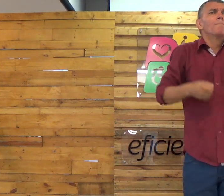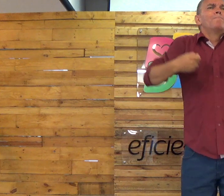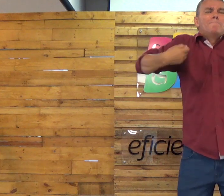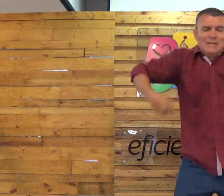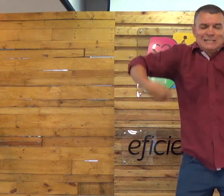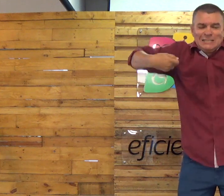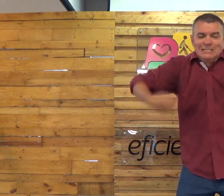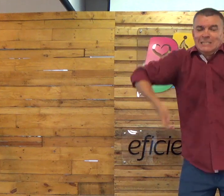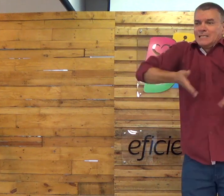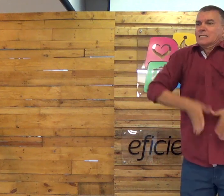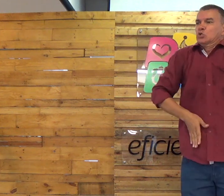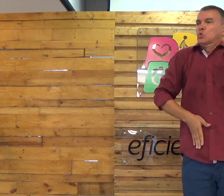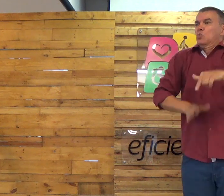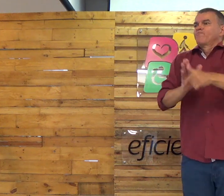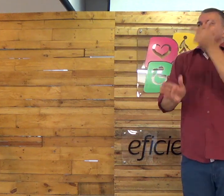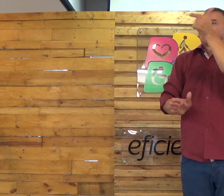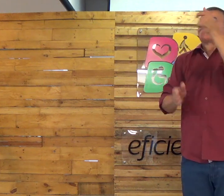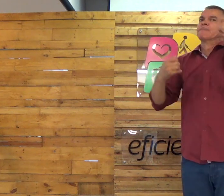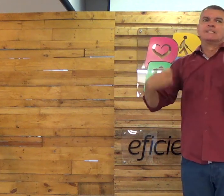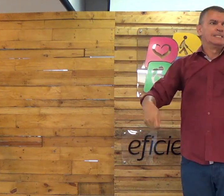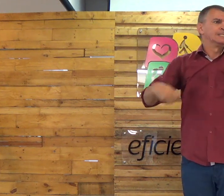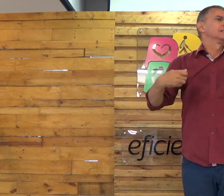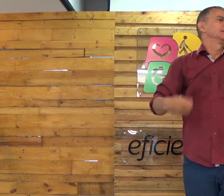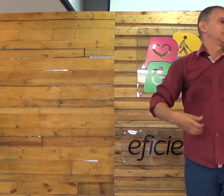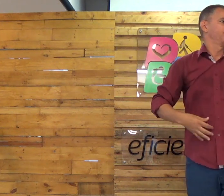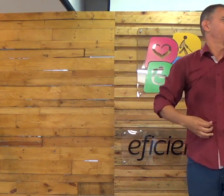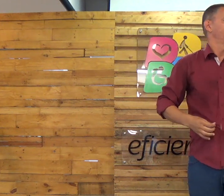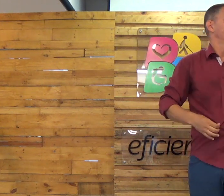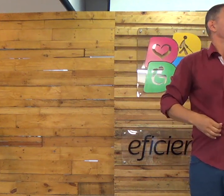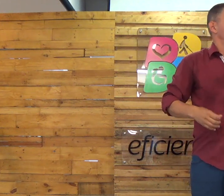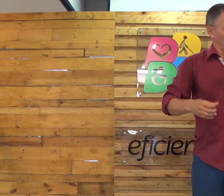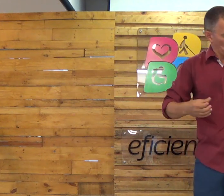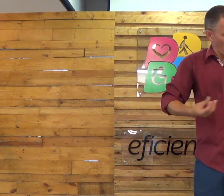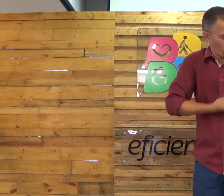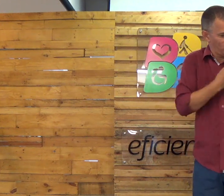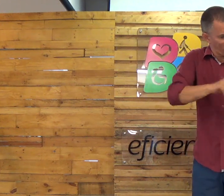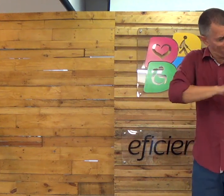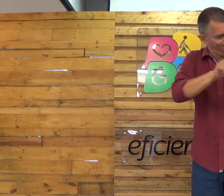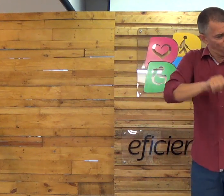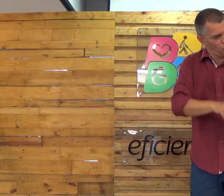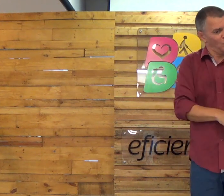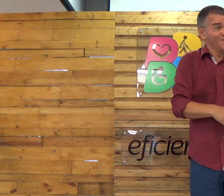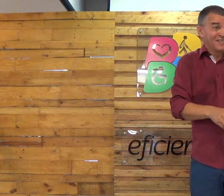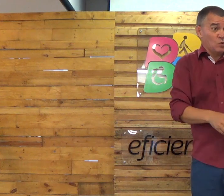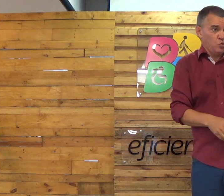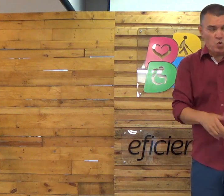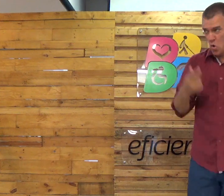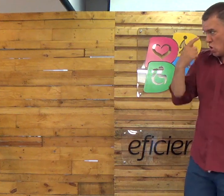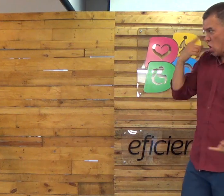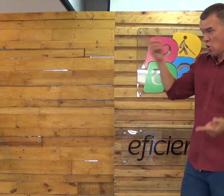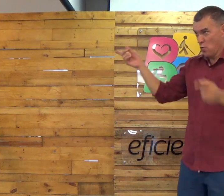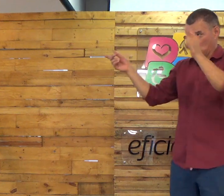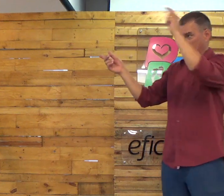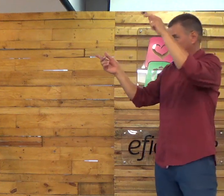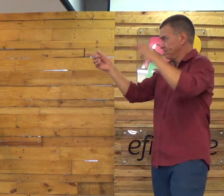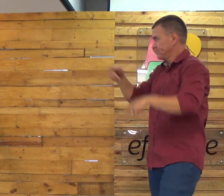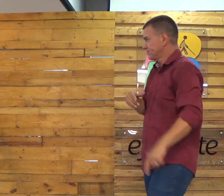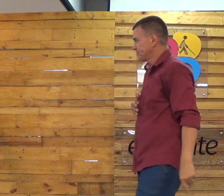Jesus vai explicar pra vocês, por que vocês têm que nascer pela segunda vez, pra que vocês possam ter uma nova vida, olha